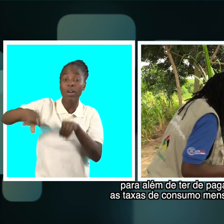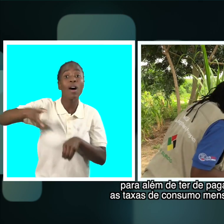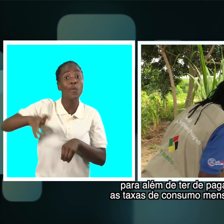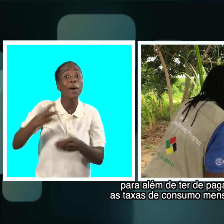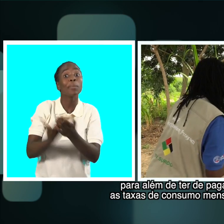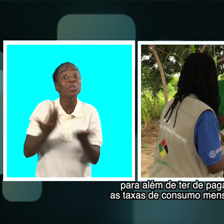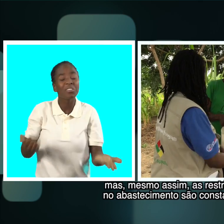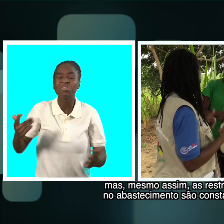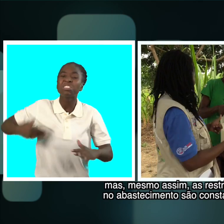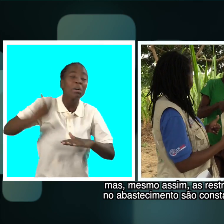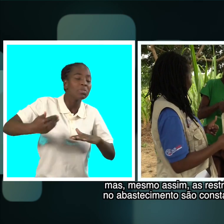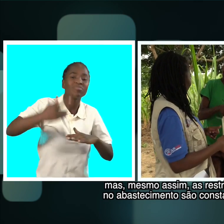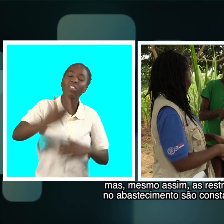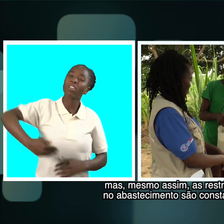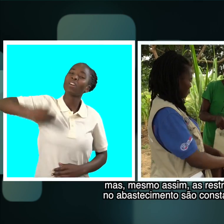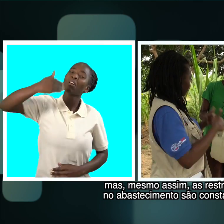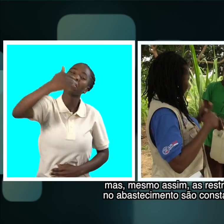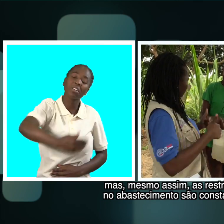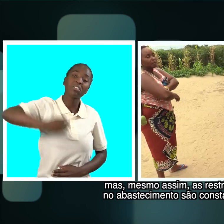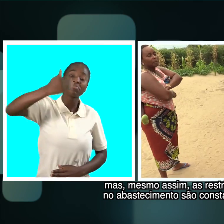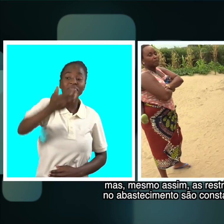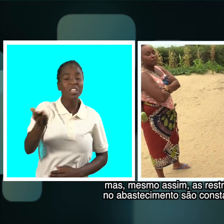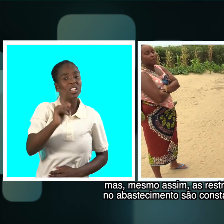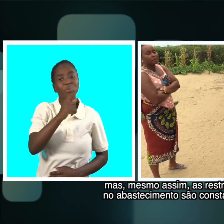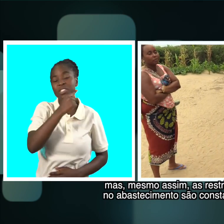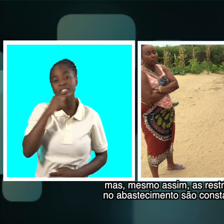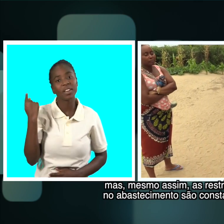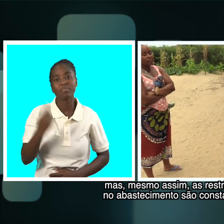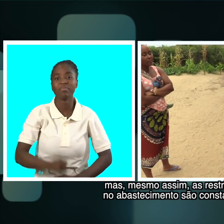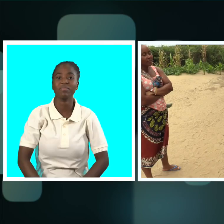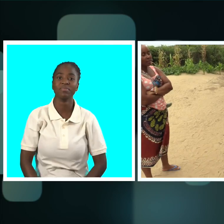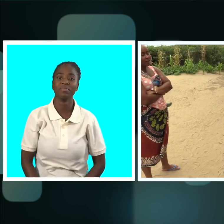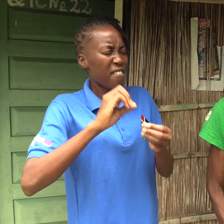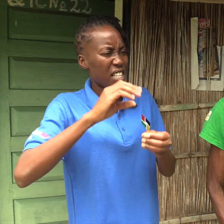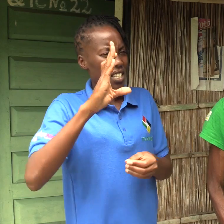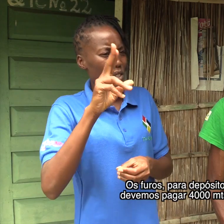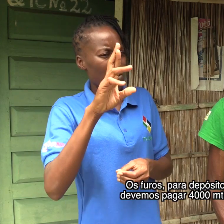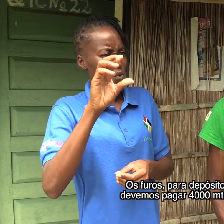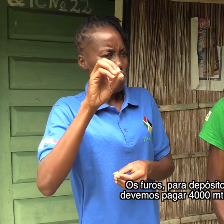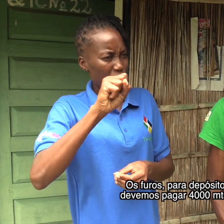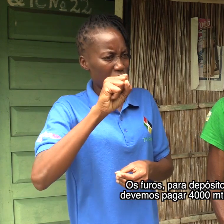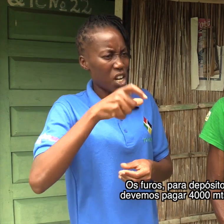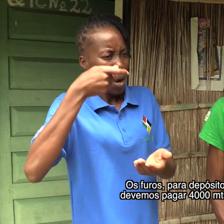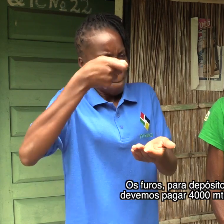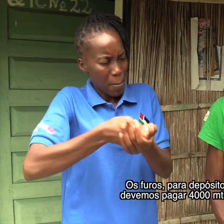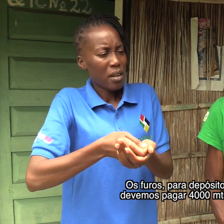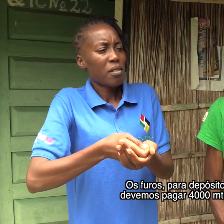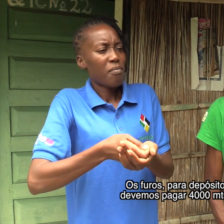mensais, mas mesmo assim as restrições no abastecimento são constantes. Usar os foros. Agora os